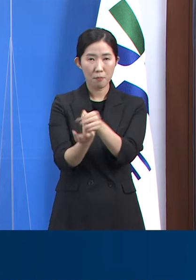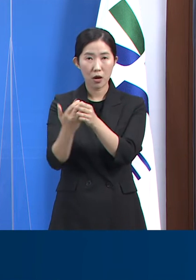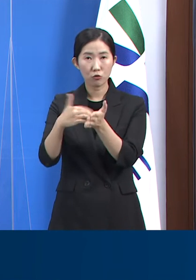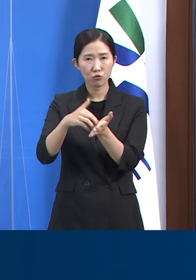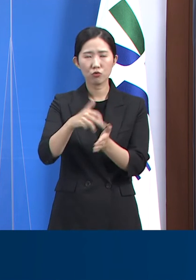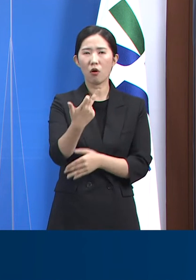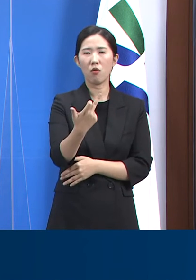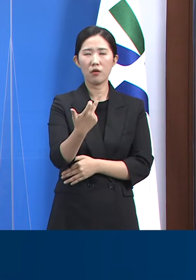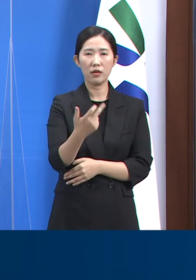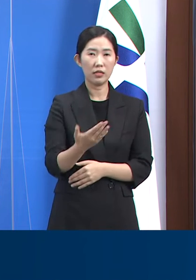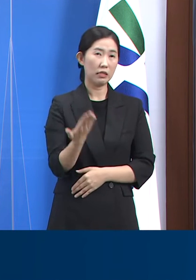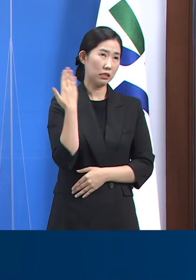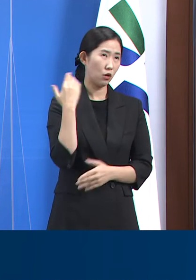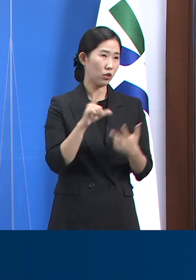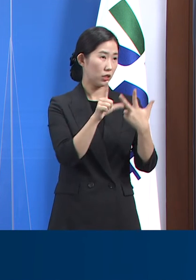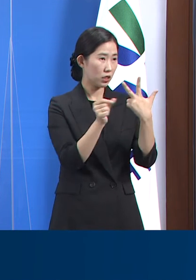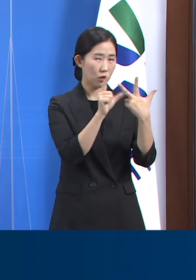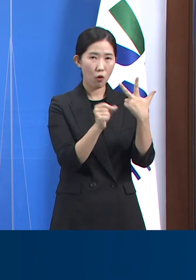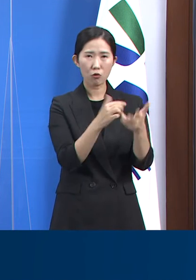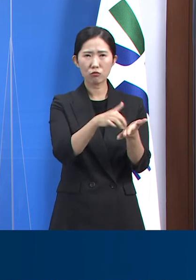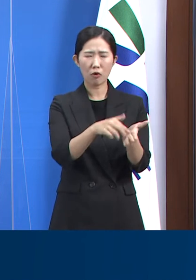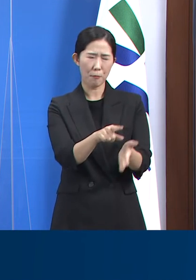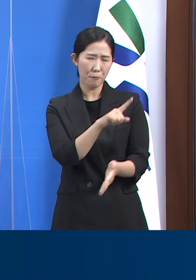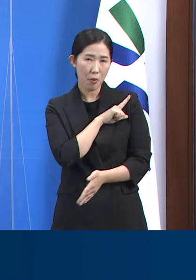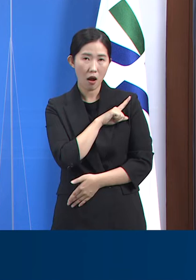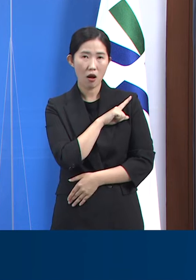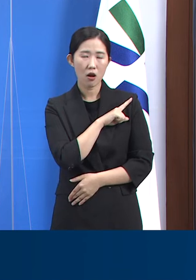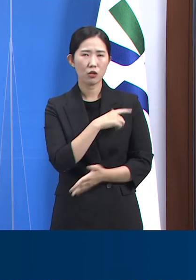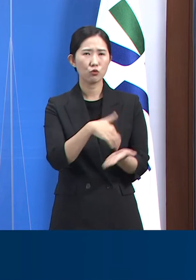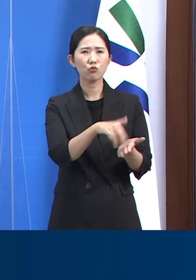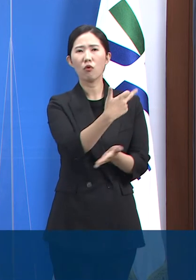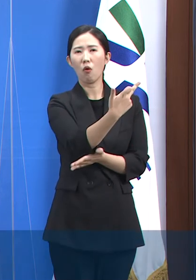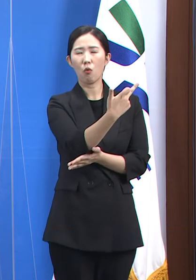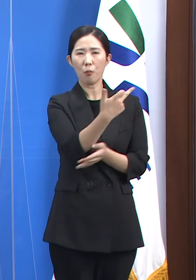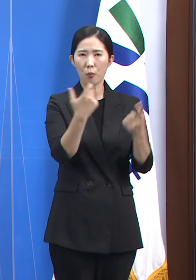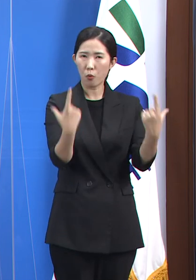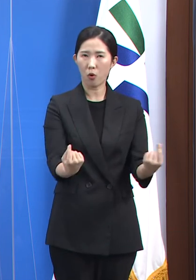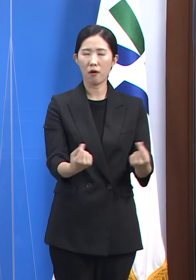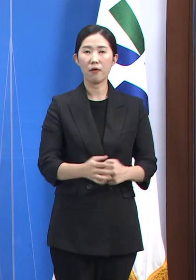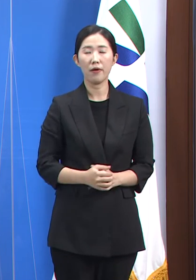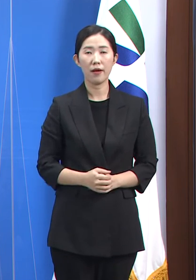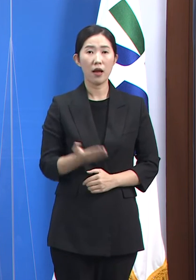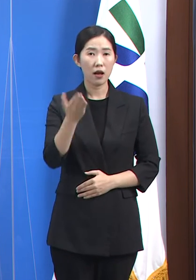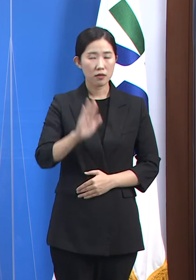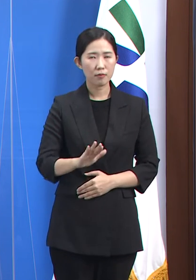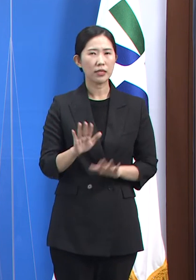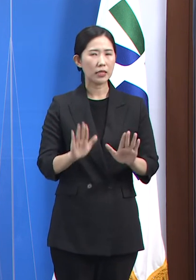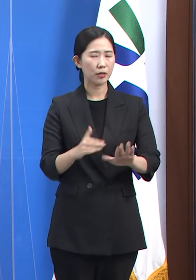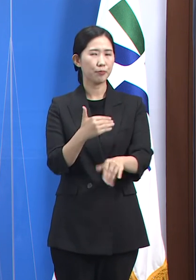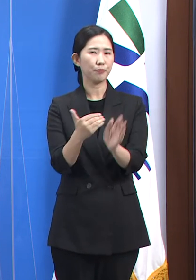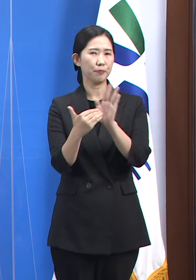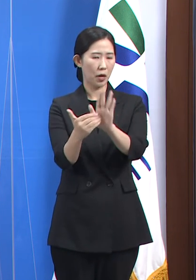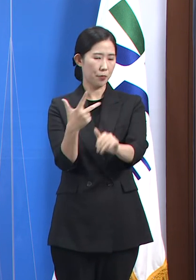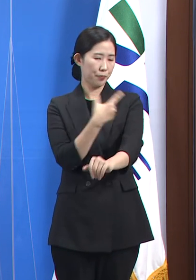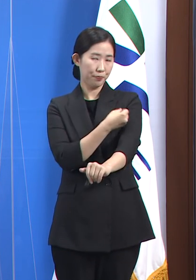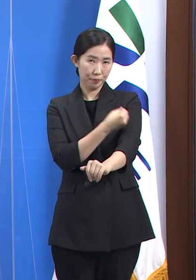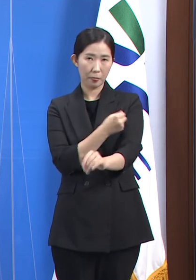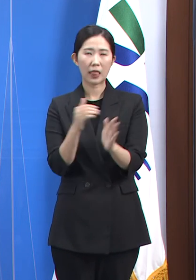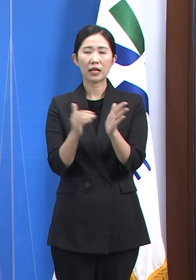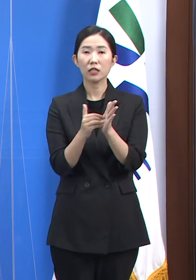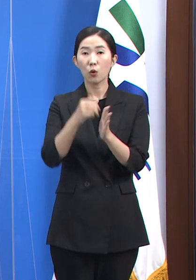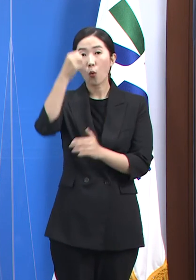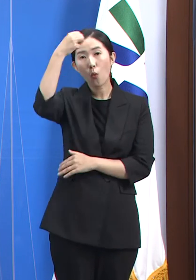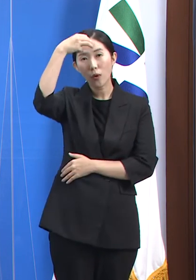최고치였던 7월 17건에 이미 도달하였습니다. 다만 예방접종을 대부분 완료한 고3의